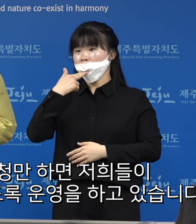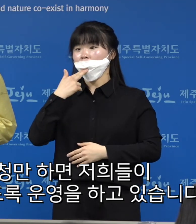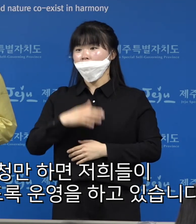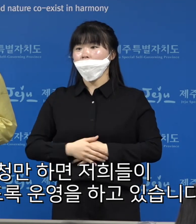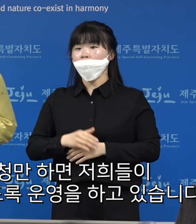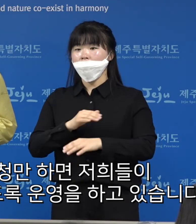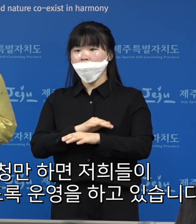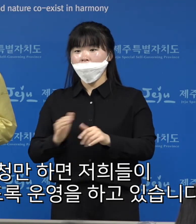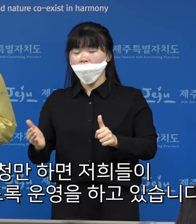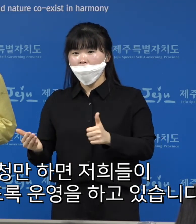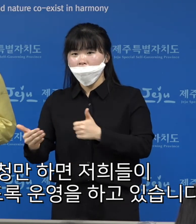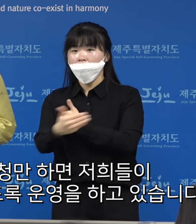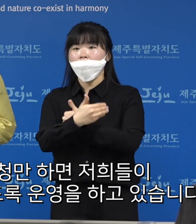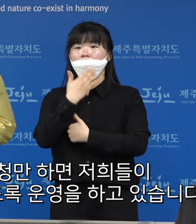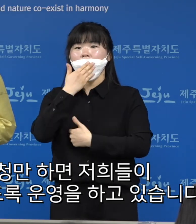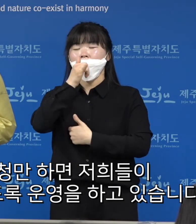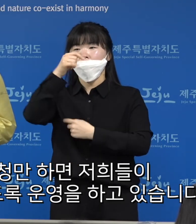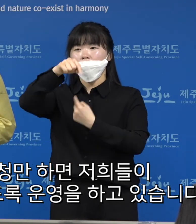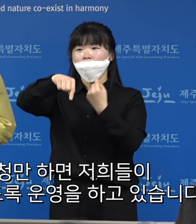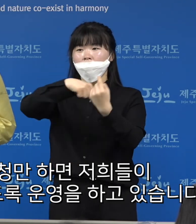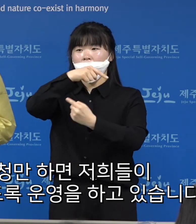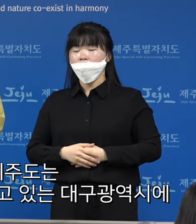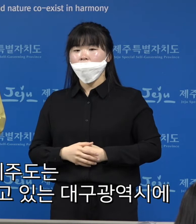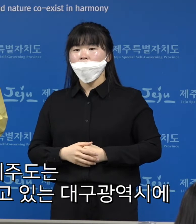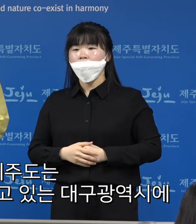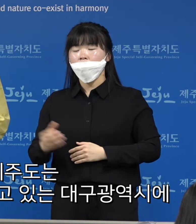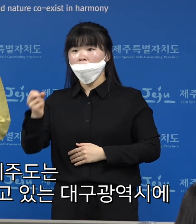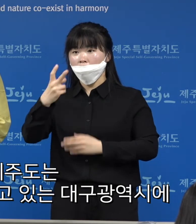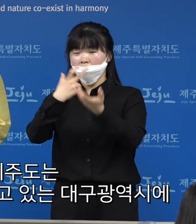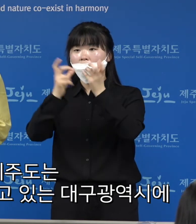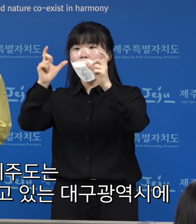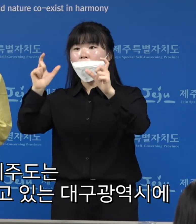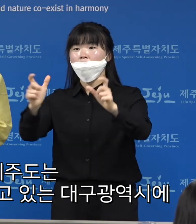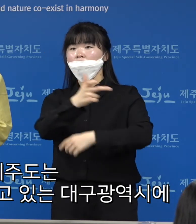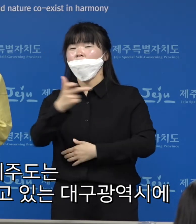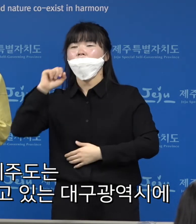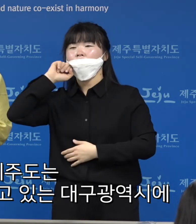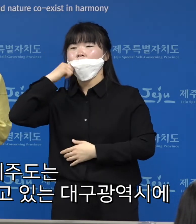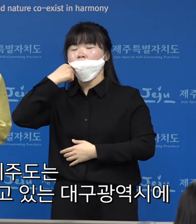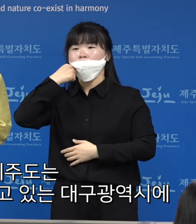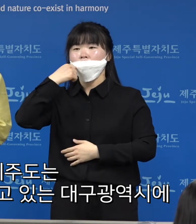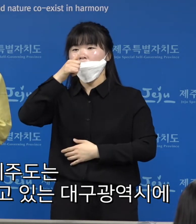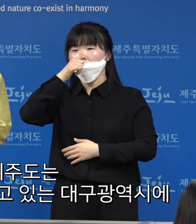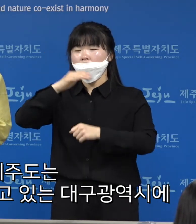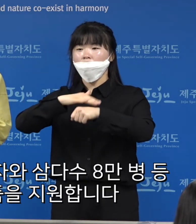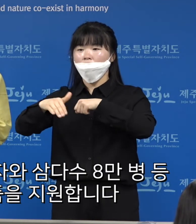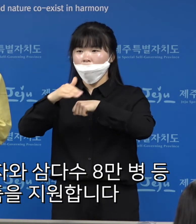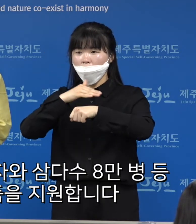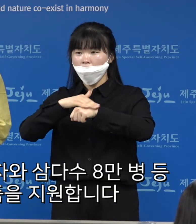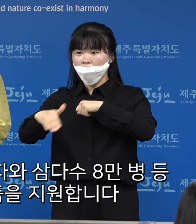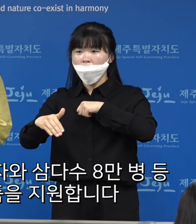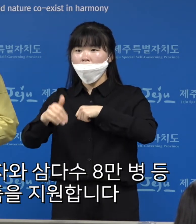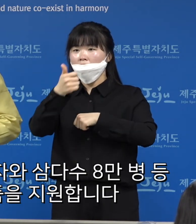돌봄을 진행하도록 운영을 하고 있습니다. 또 제주도는 큰 어려움을 겪고 있는 대구광역시의